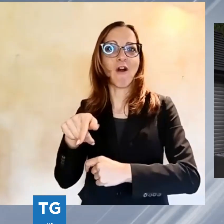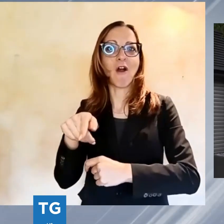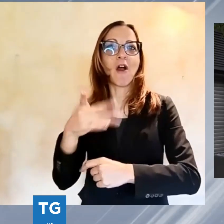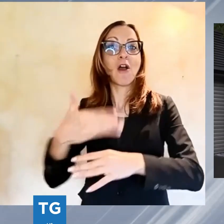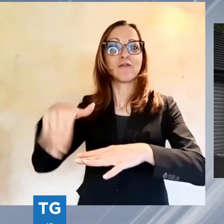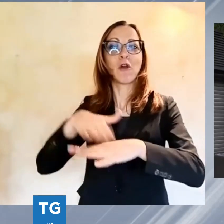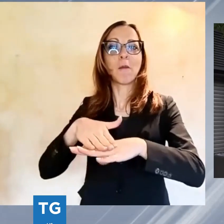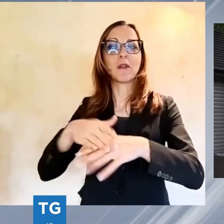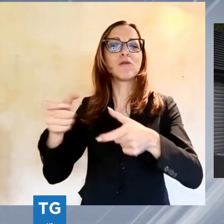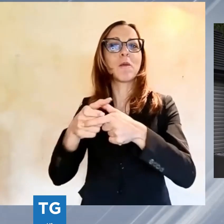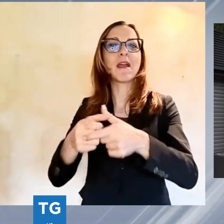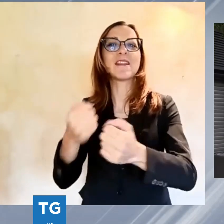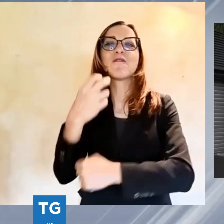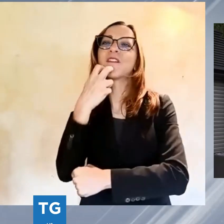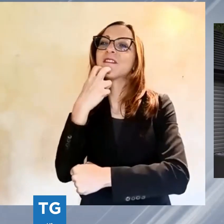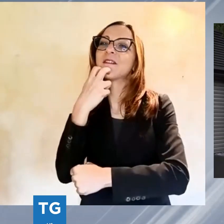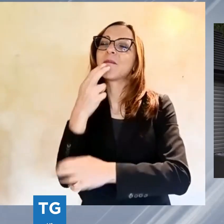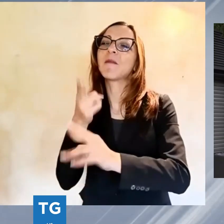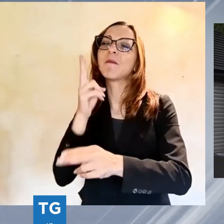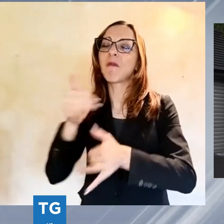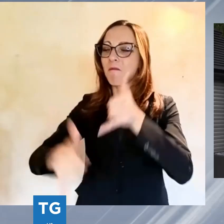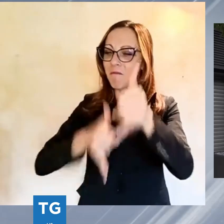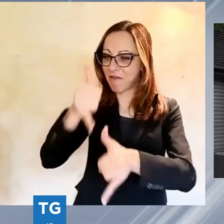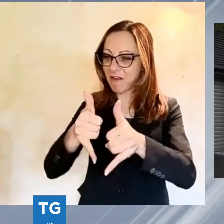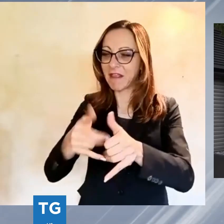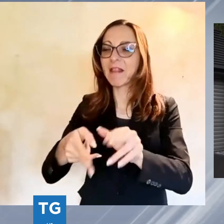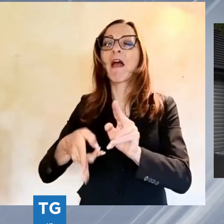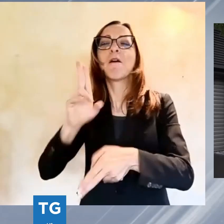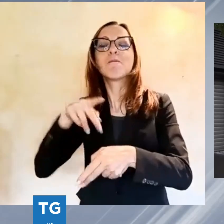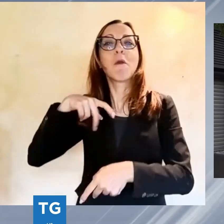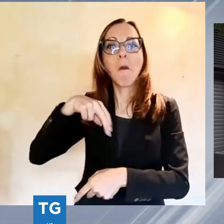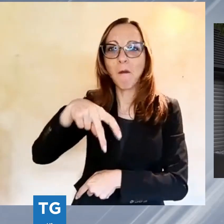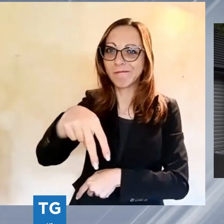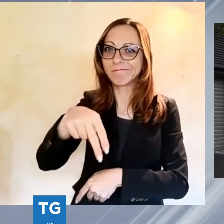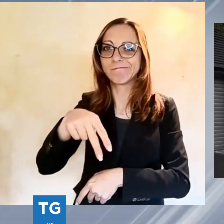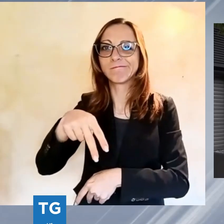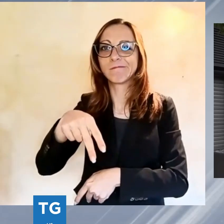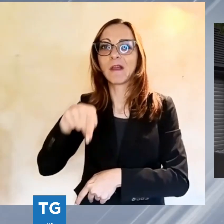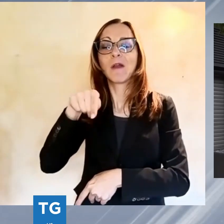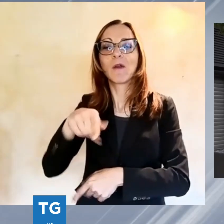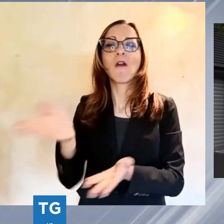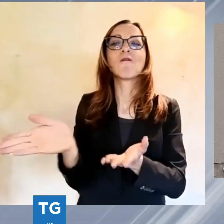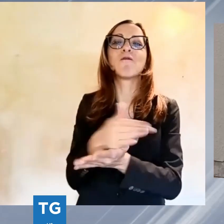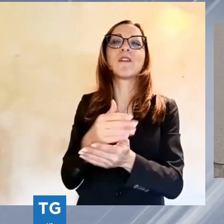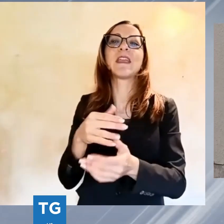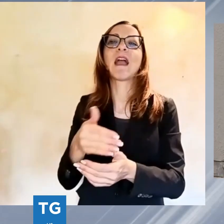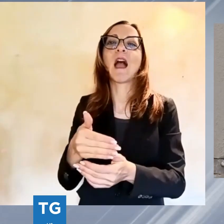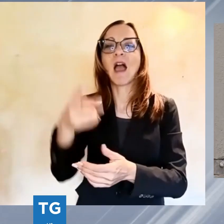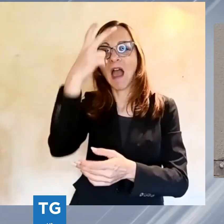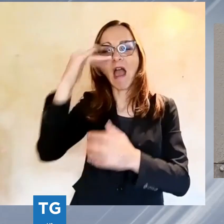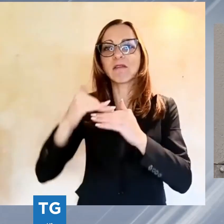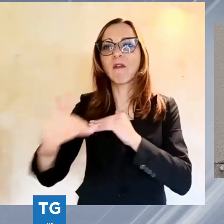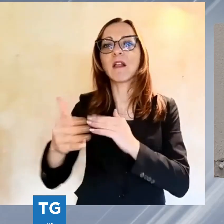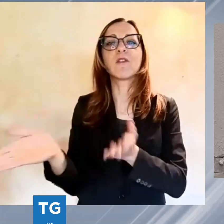Marmi, sempre più bicicletta, sempre più a piedi. E questo è un segnale forte, via l'asfalto e sulla pietra e cambiamo completamente il paese.